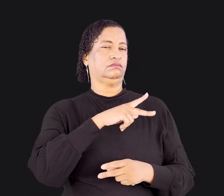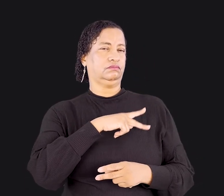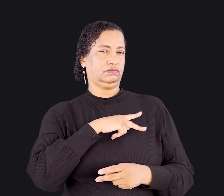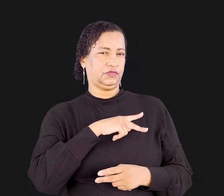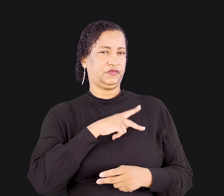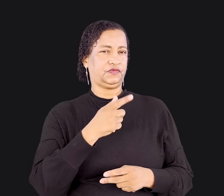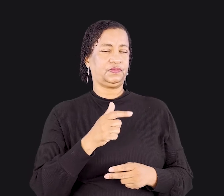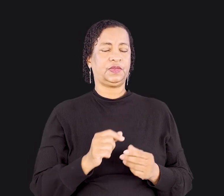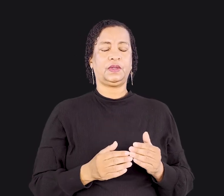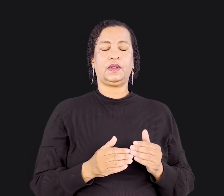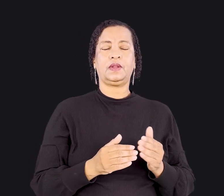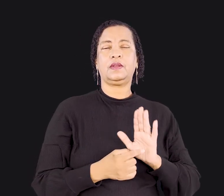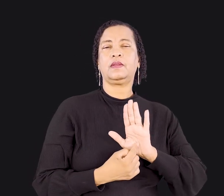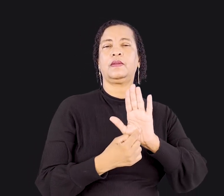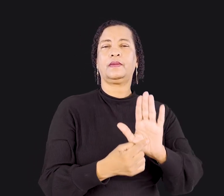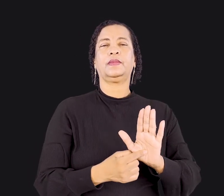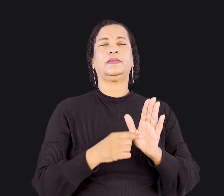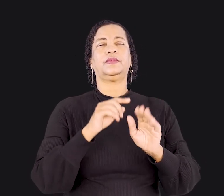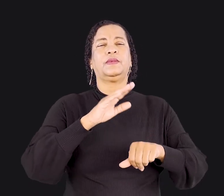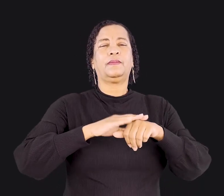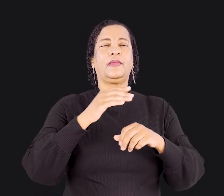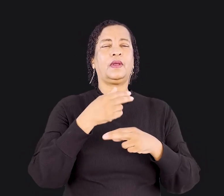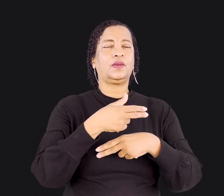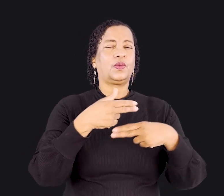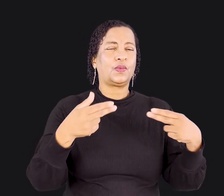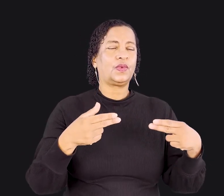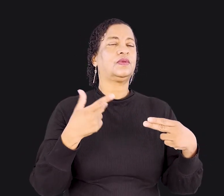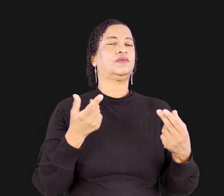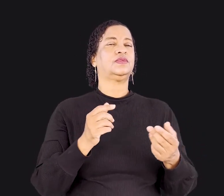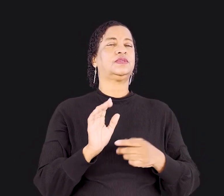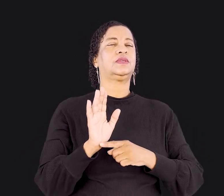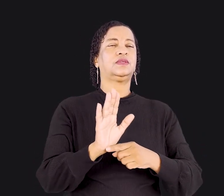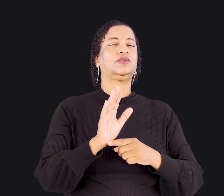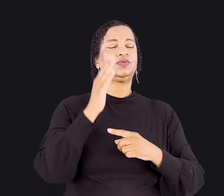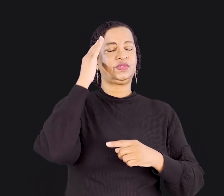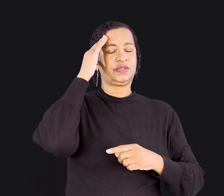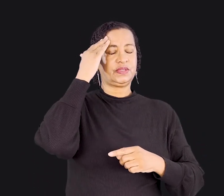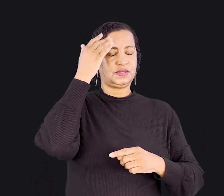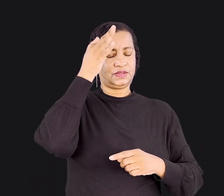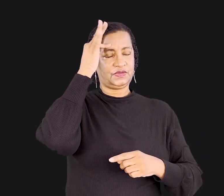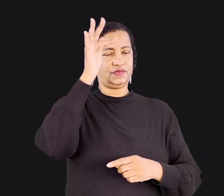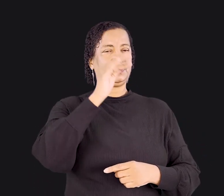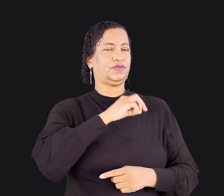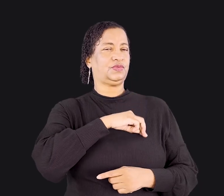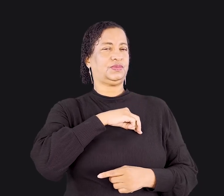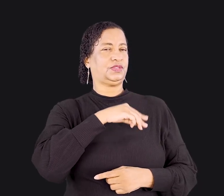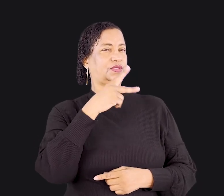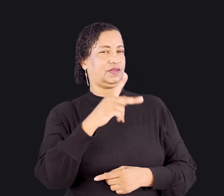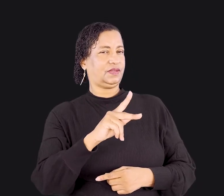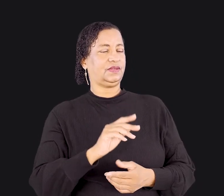mais uma joia que nos ajuda a entender a filosofia do seu ministério. Ele escreve assim, Para